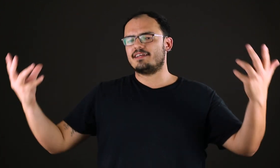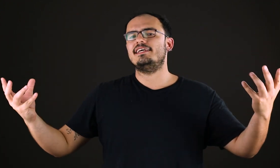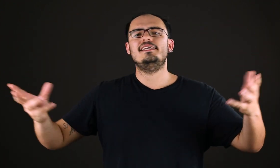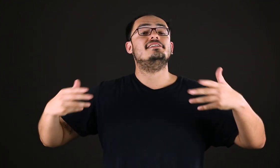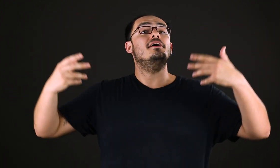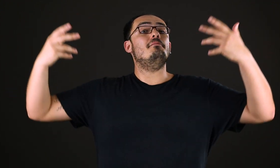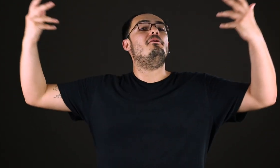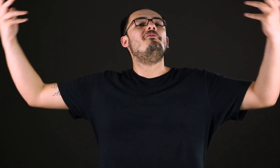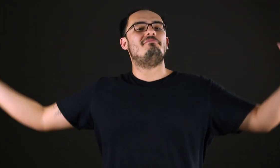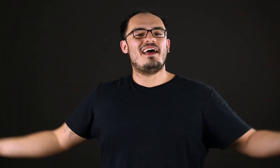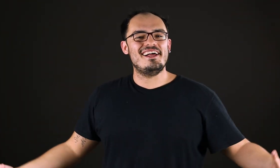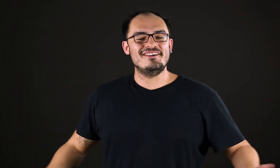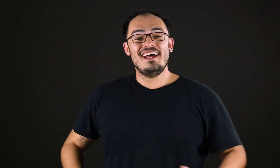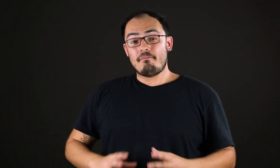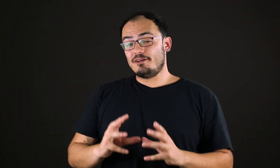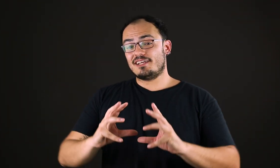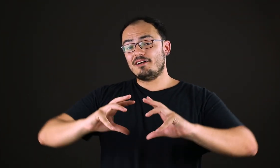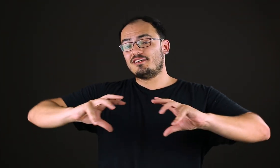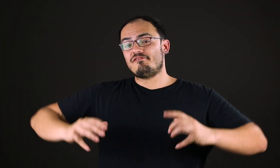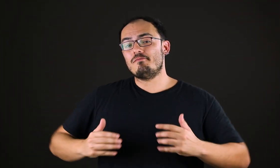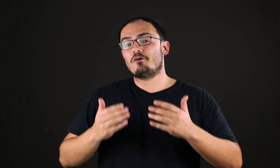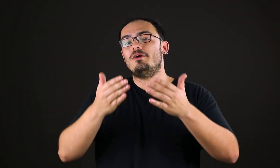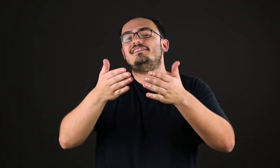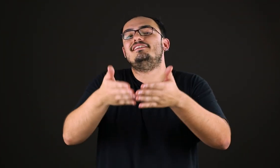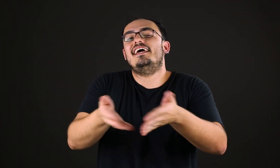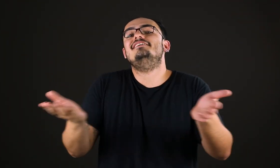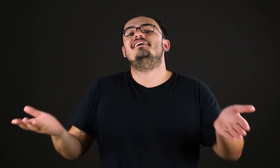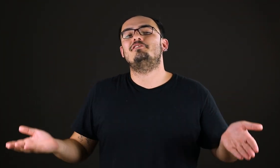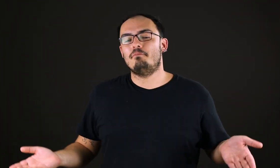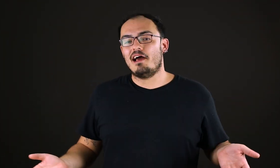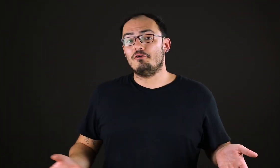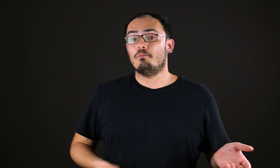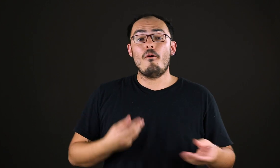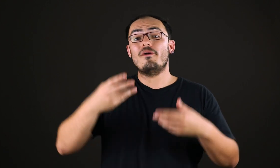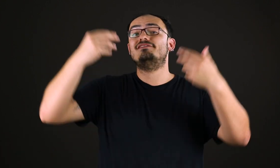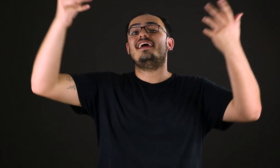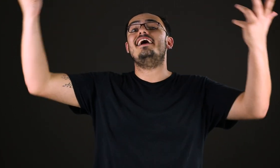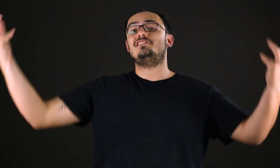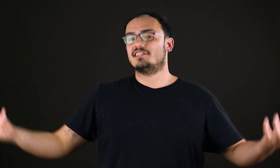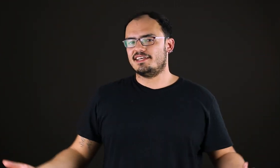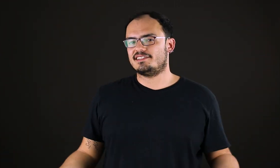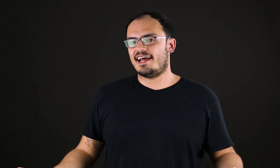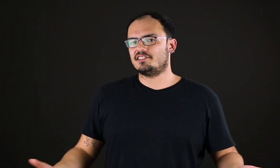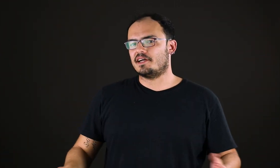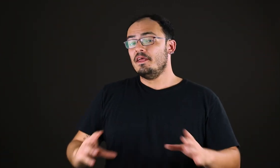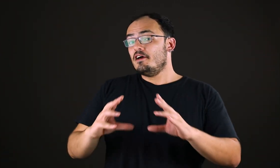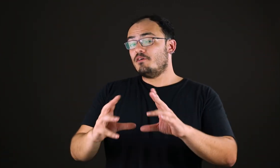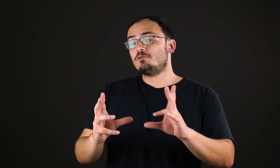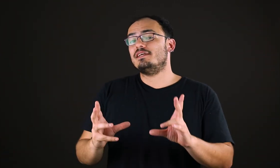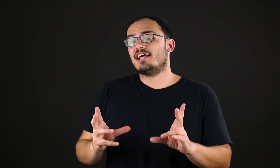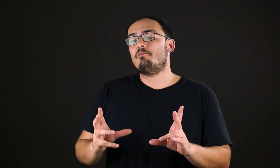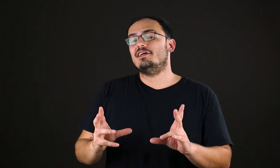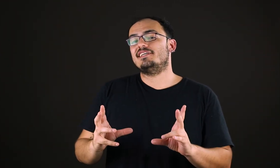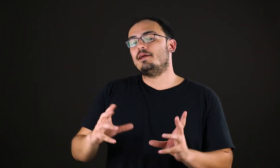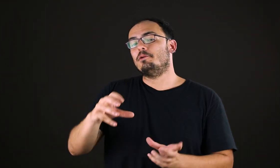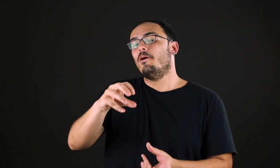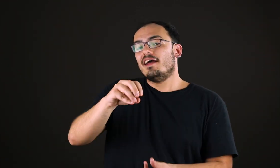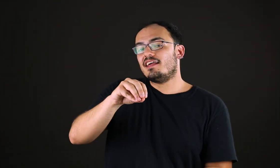Aquiles, bom e belo. Para os gregos, havia uma coincidência entre o belo e o bom, entre ética e estética. Vamos pensar, por exemplo, que